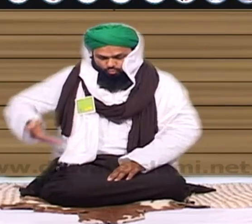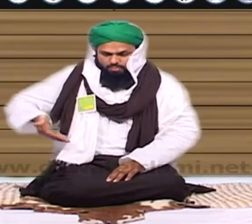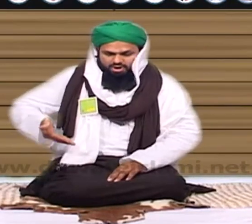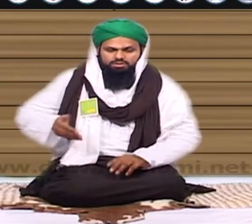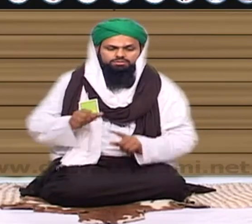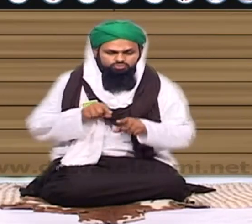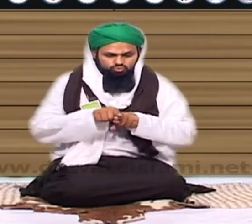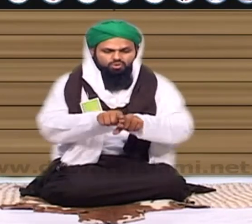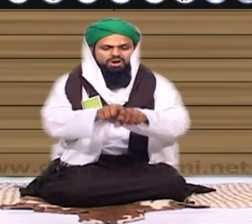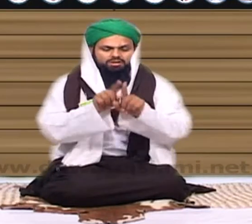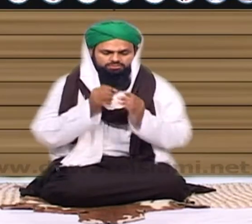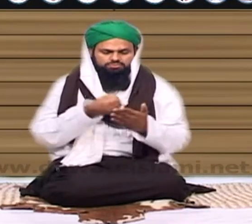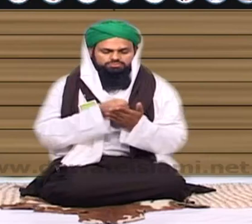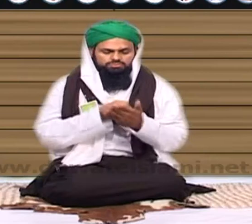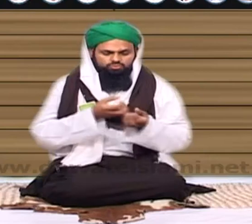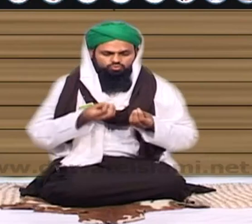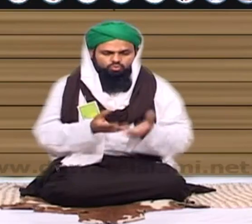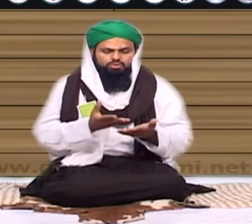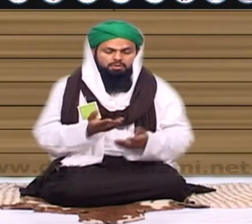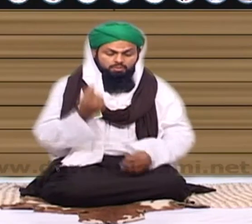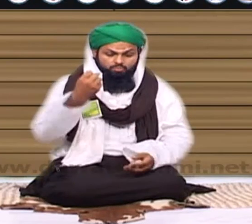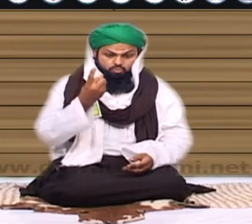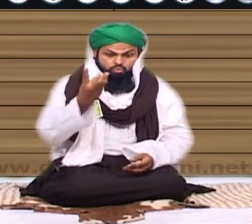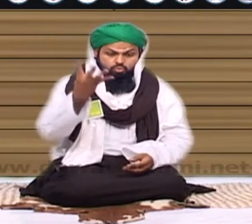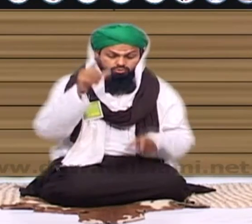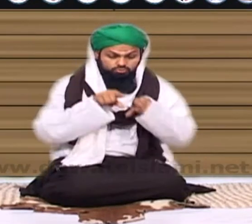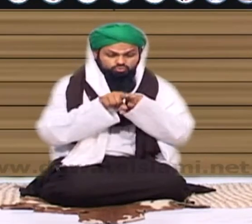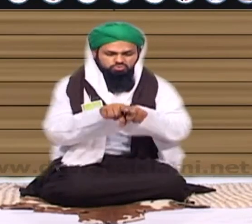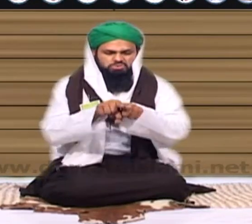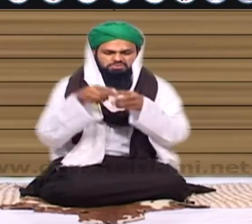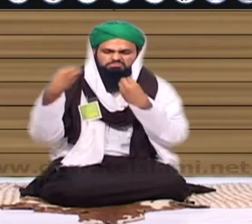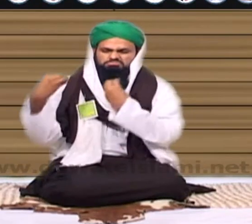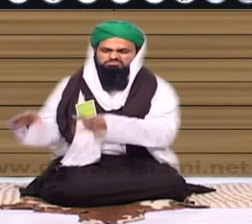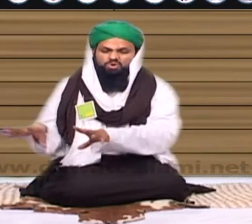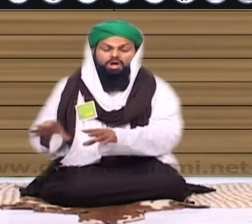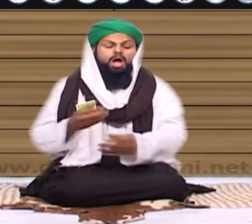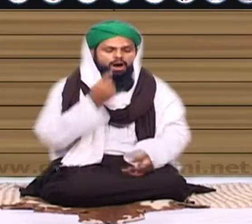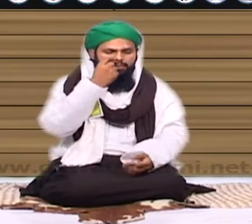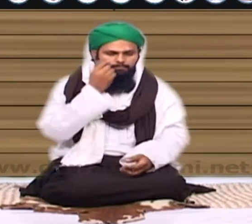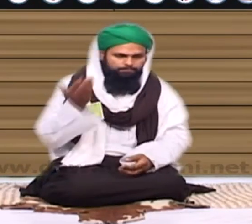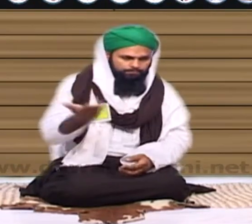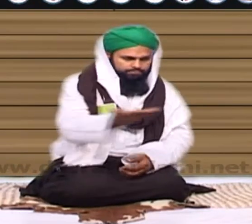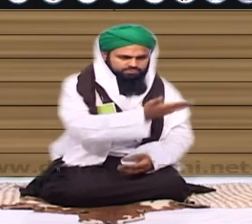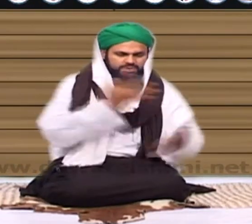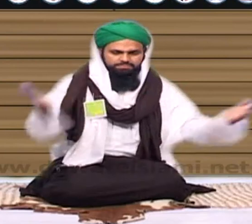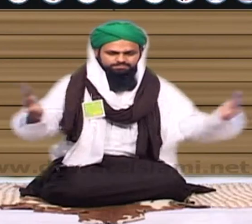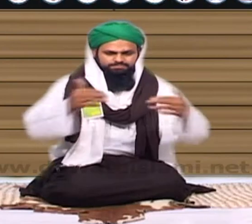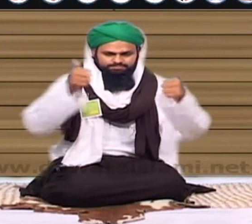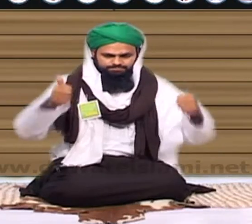ایسی بے شمار سنتیں کہ جو آج بختمتی سے ہم سے چھوڑ رہی ہم یہاں آتے رہیں گے ملتے